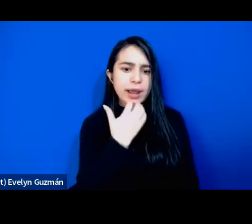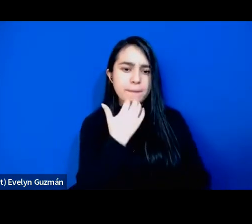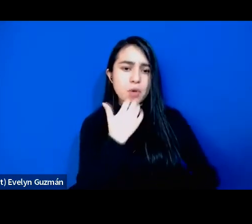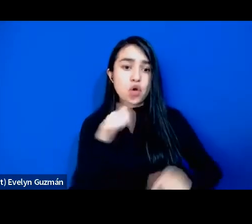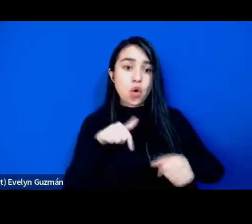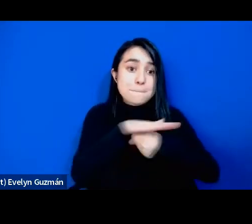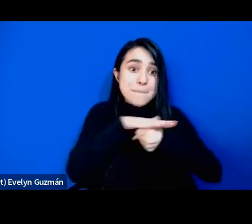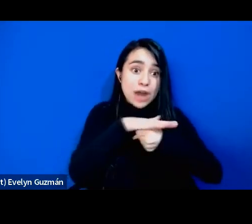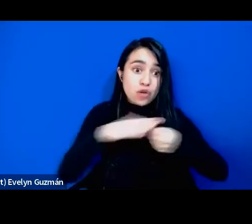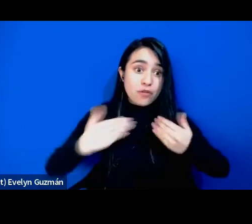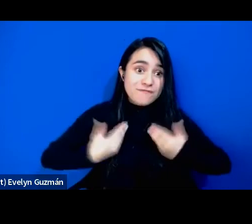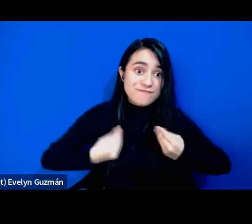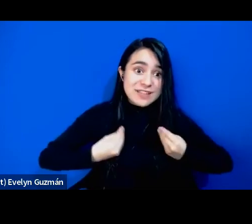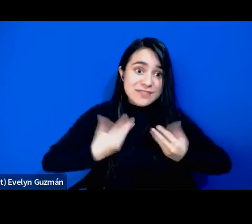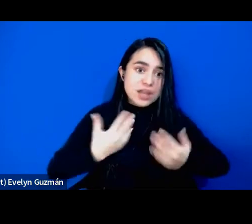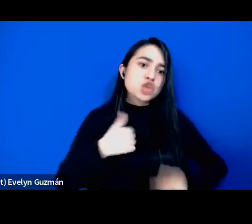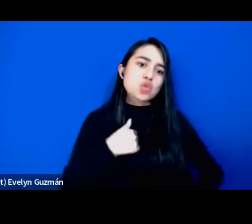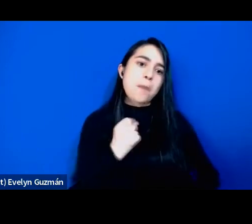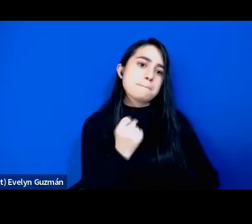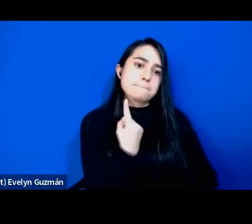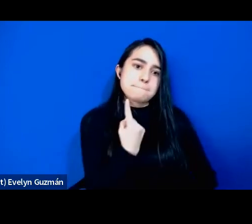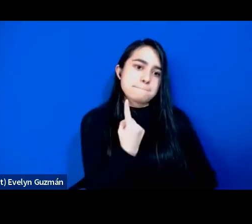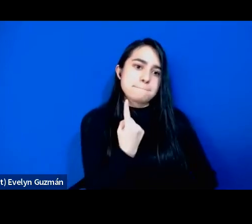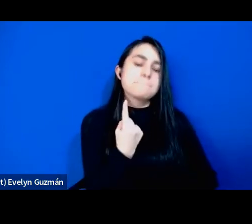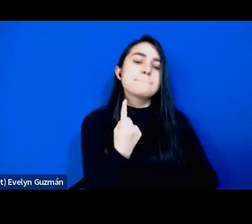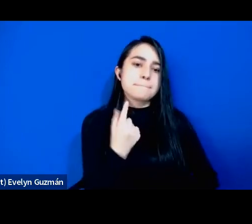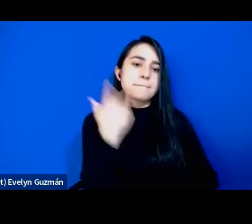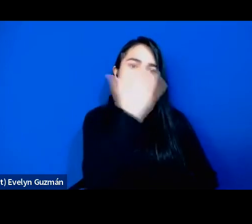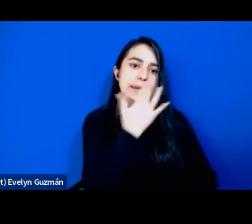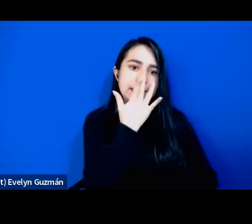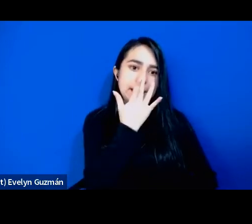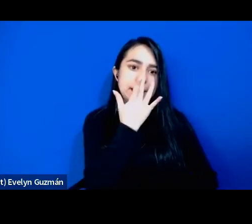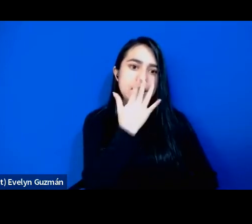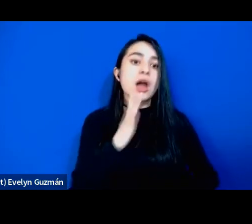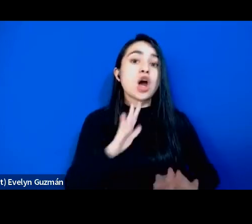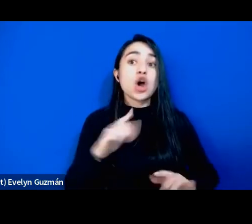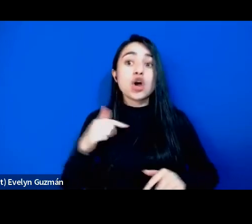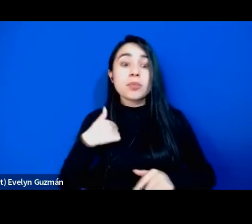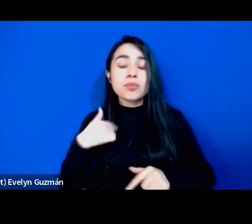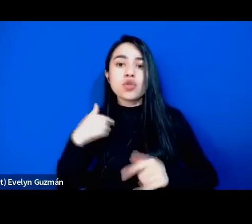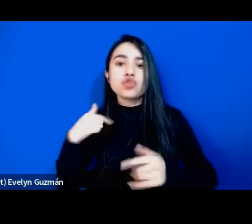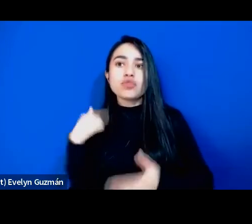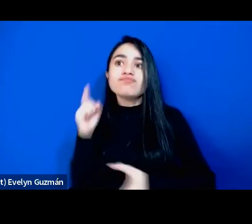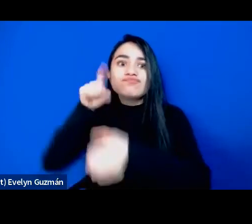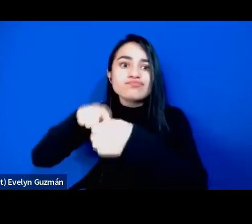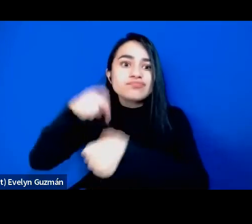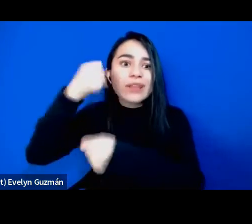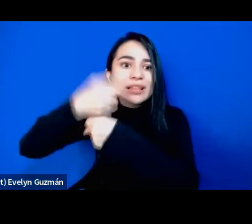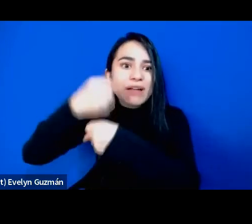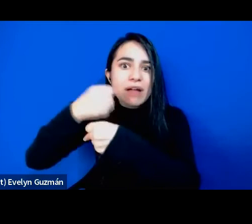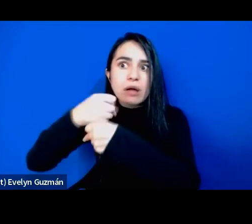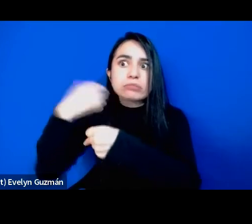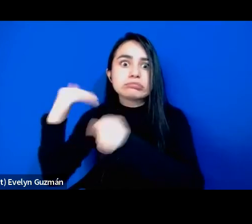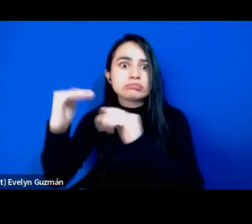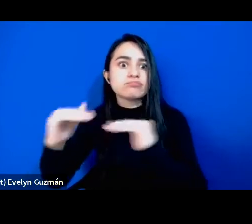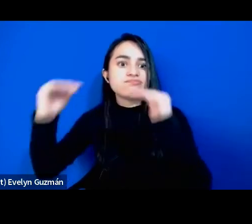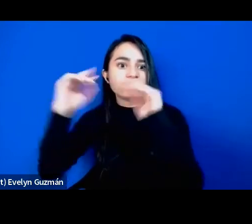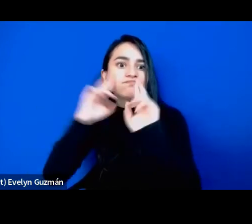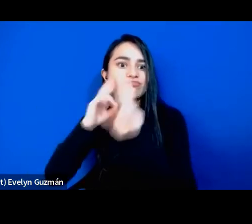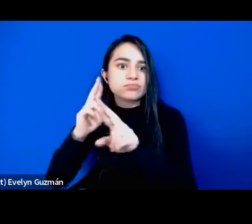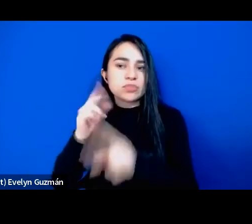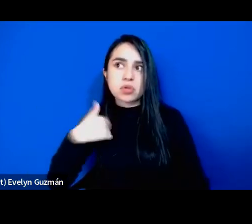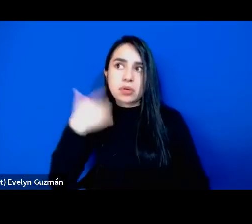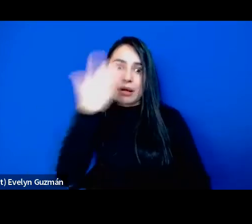barrio negra yo fui la primera persona en acceder a esta posición laboral destacada como persona negra